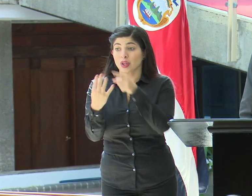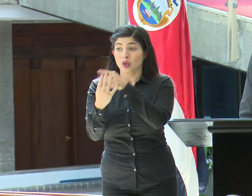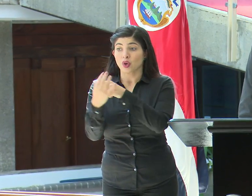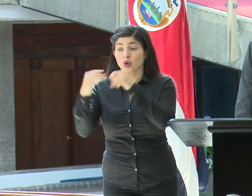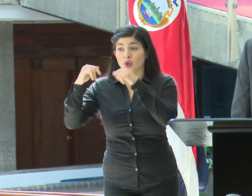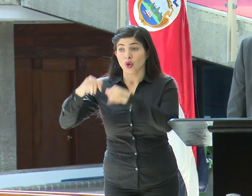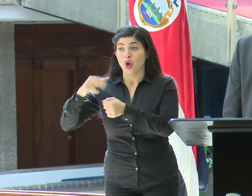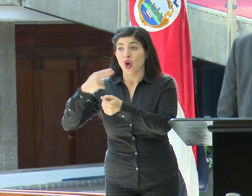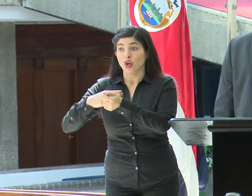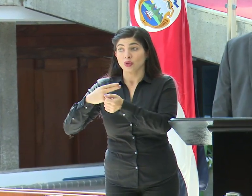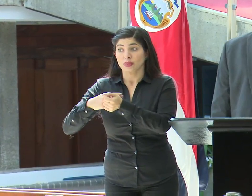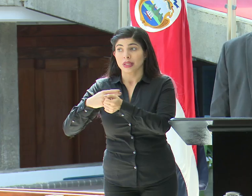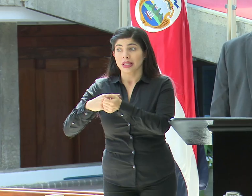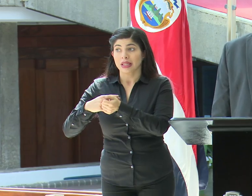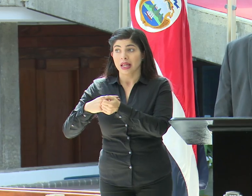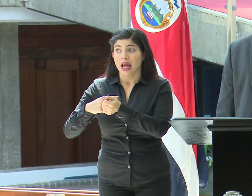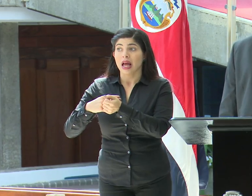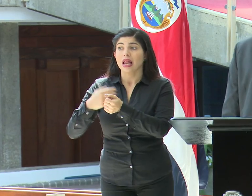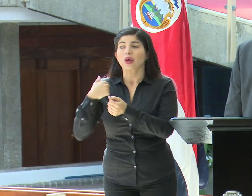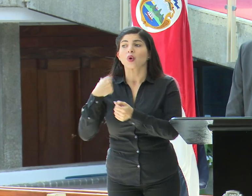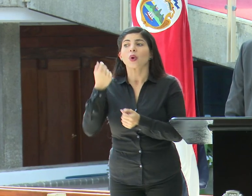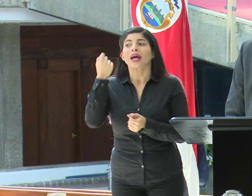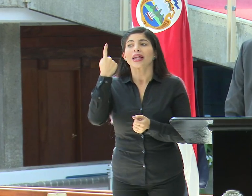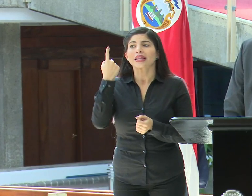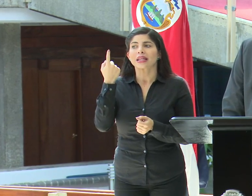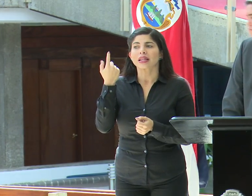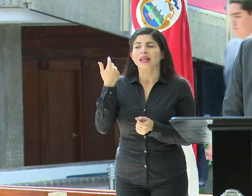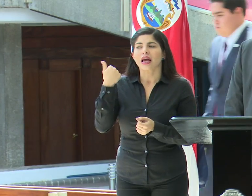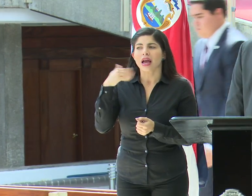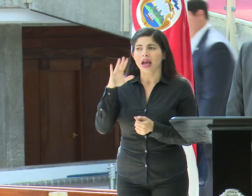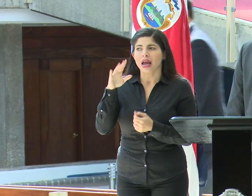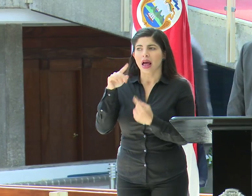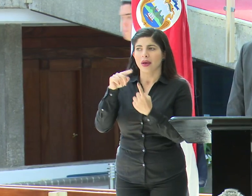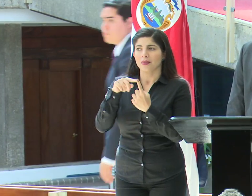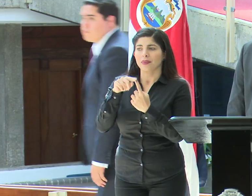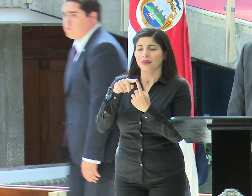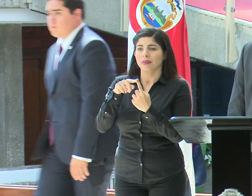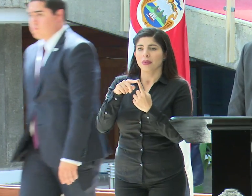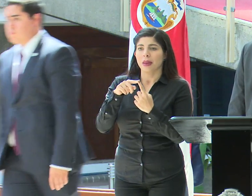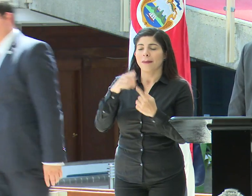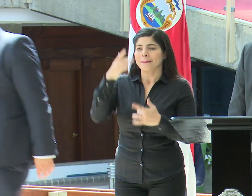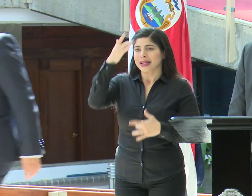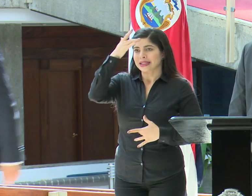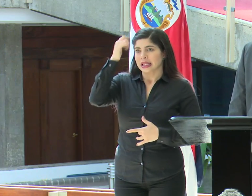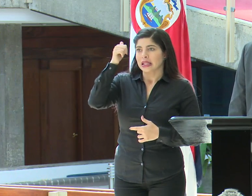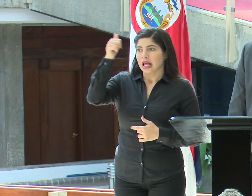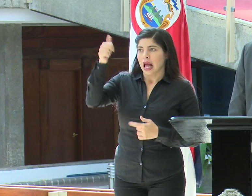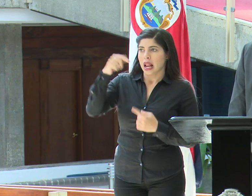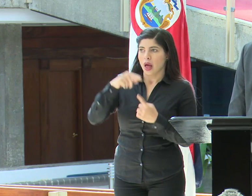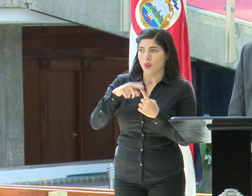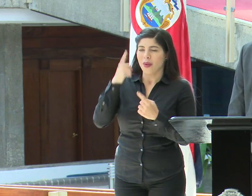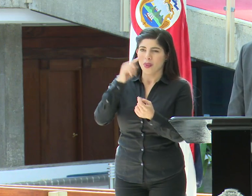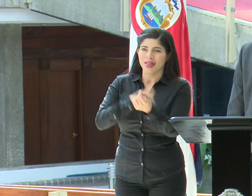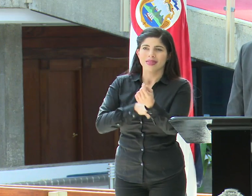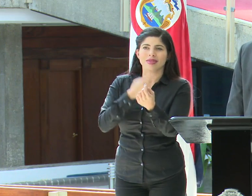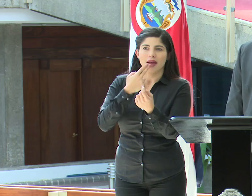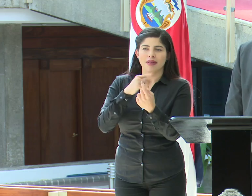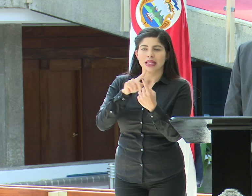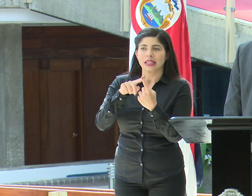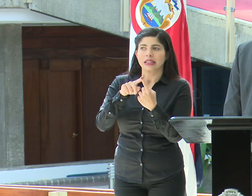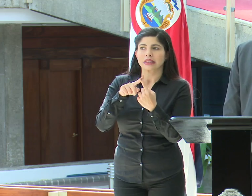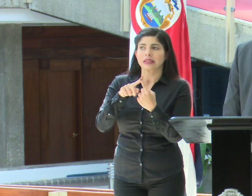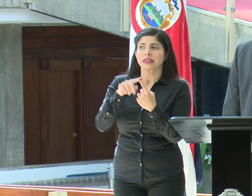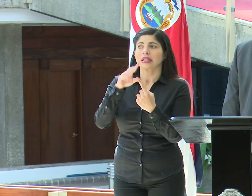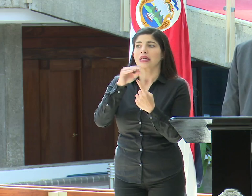hospitalizadas teníamos perfectamente entendido que se trataba del paciente de Alajuela por su condición de diabetes y